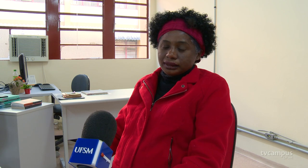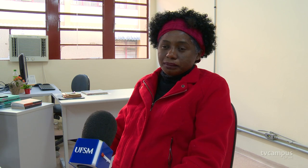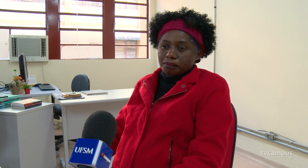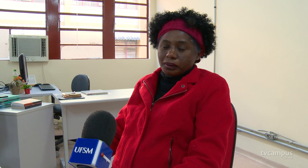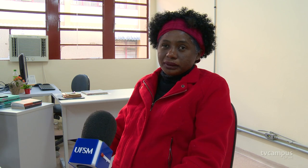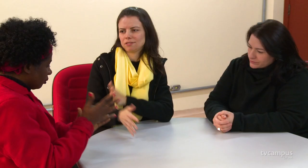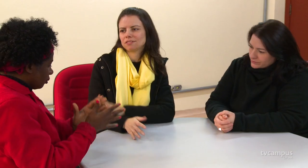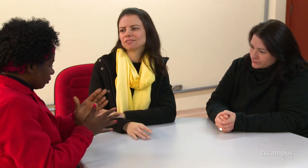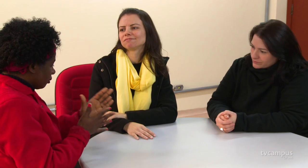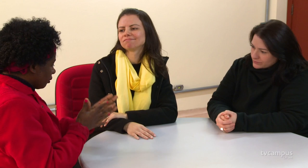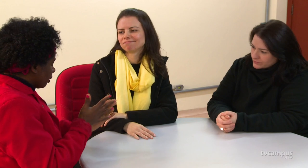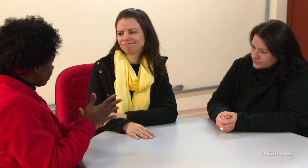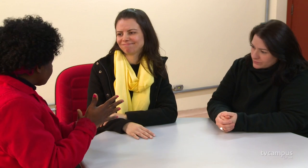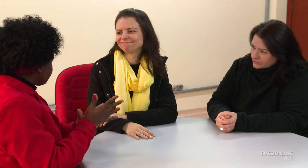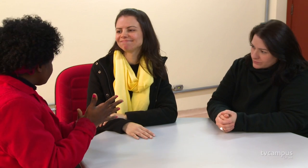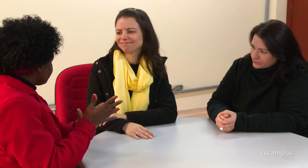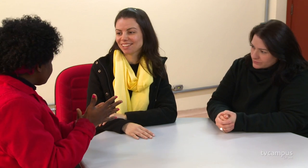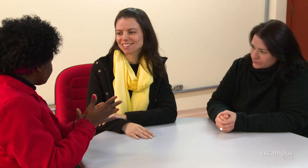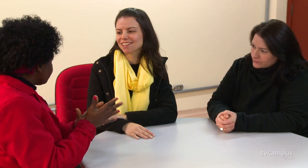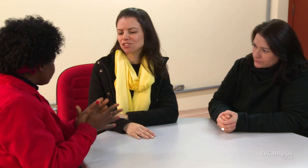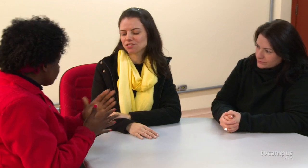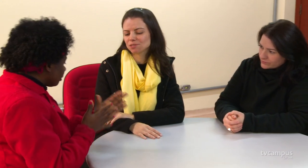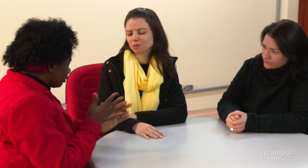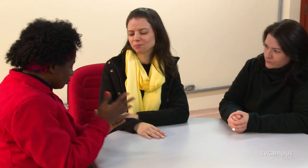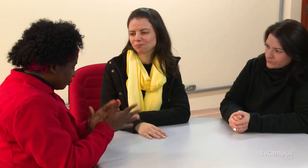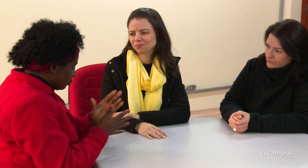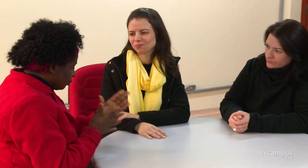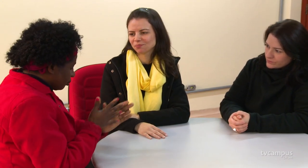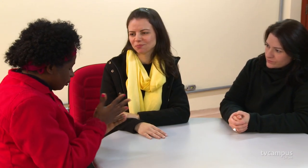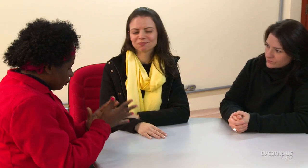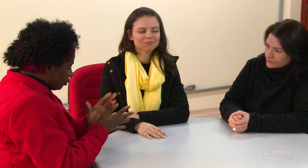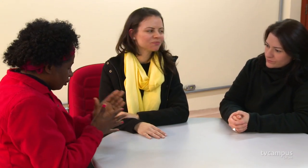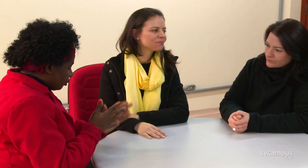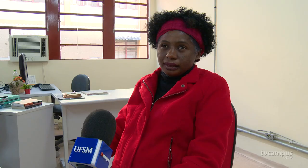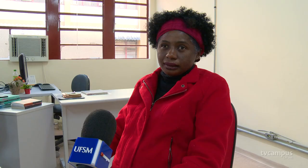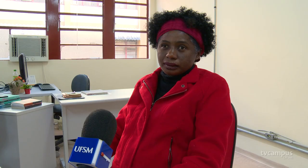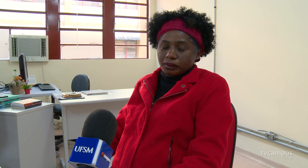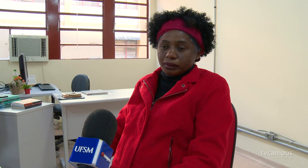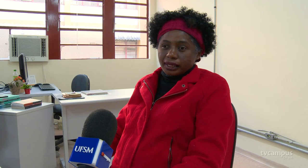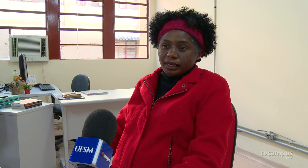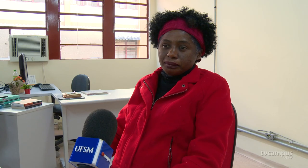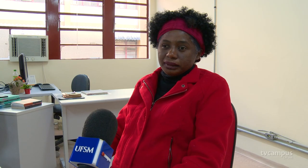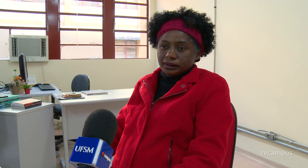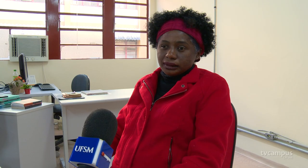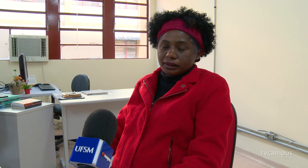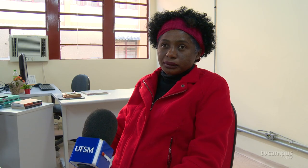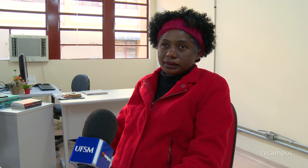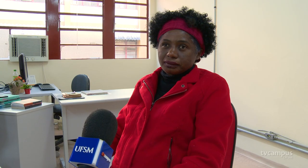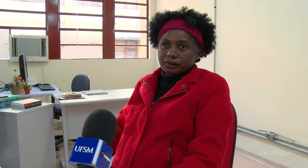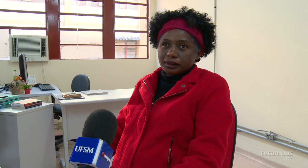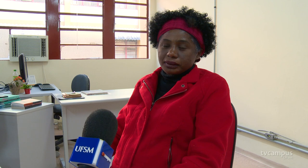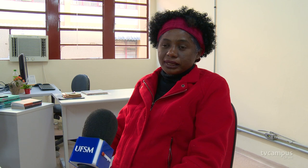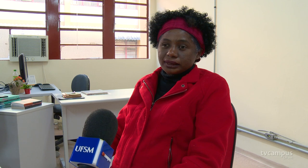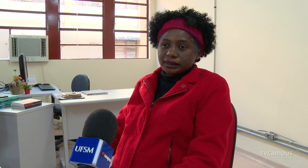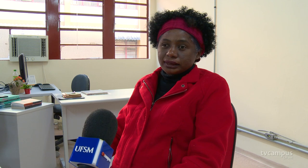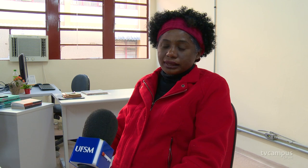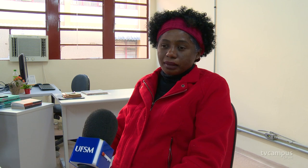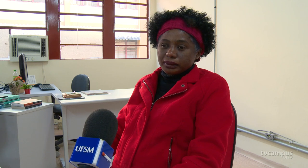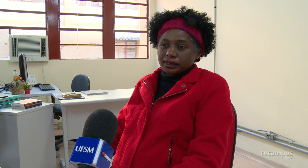pode fazer tudo. Não devemos deixar ninguém colocar limite na nossa vida. O que a gente sabe, o a